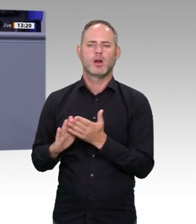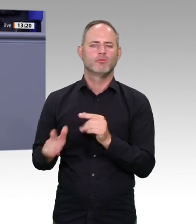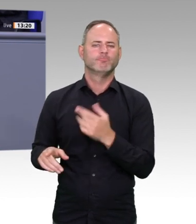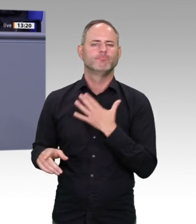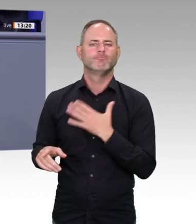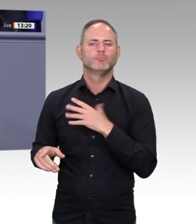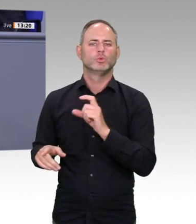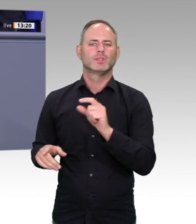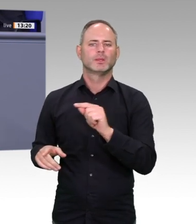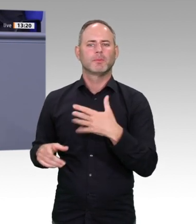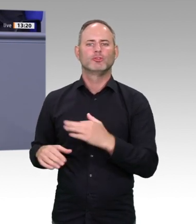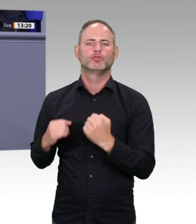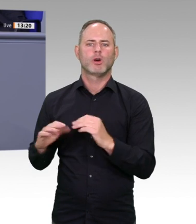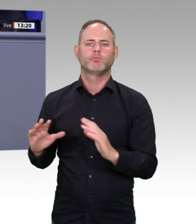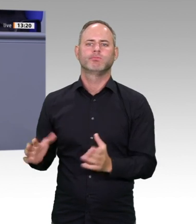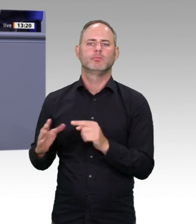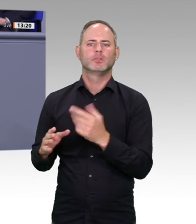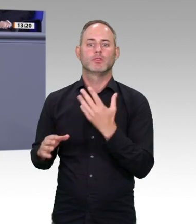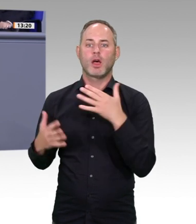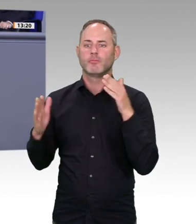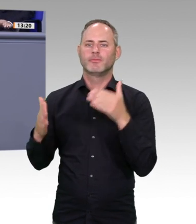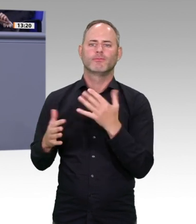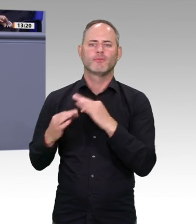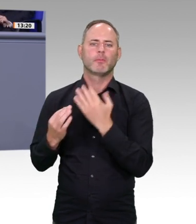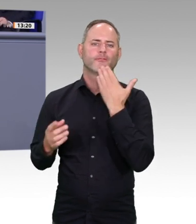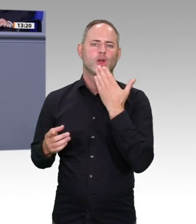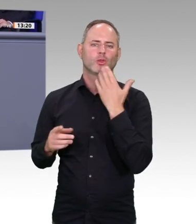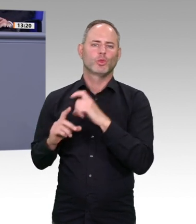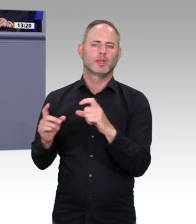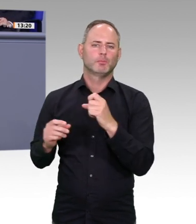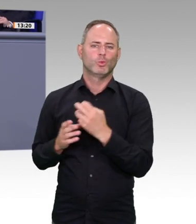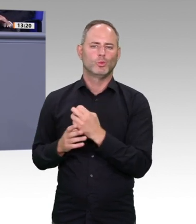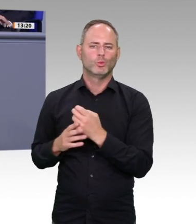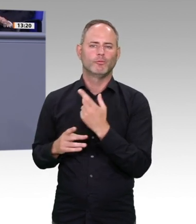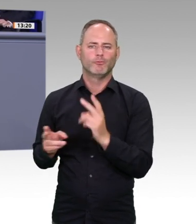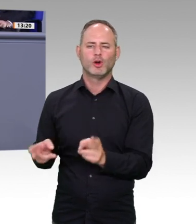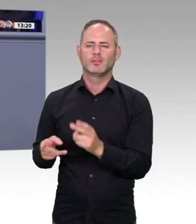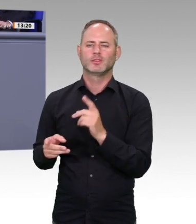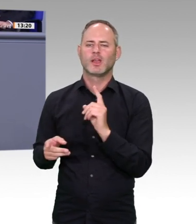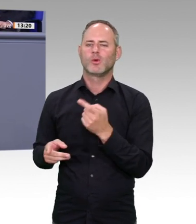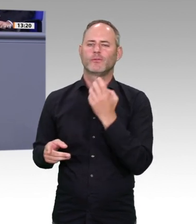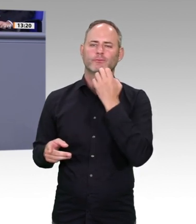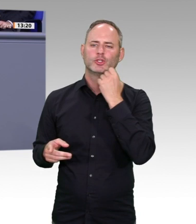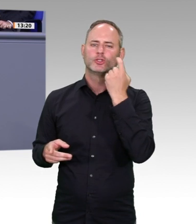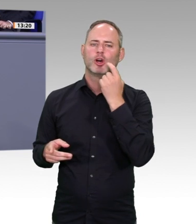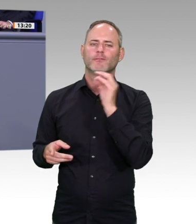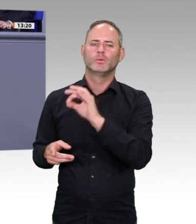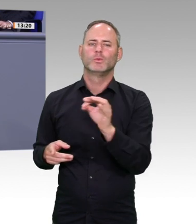Digitalisierung zu investieren, auch schon in der Kita. Das ist möglich. Und wir haben gesehen, wie wichtig es ist, gerade in Krisenzeiten auch über